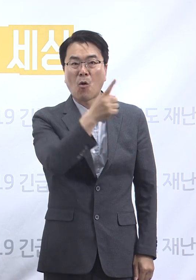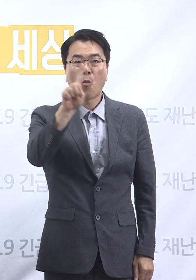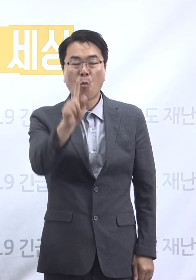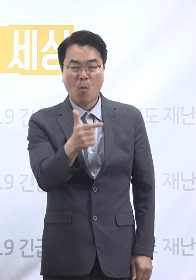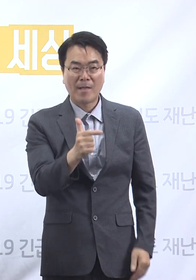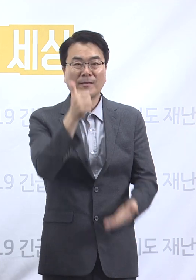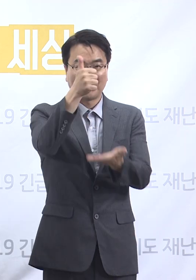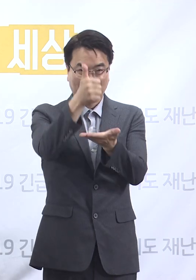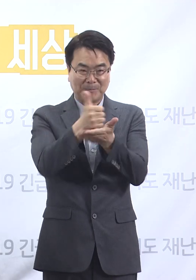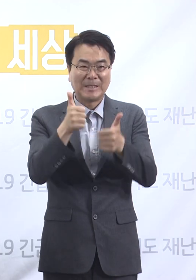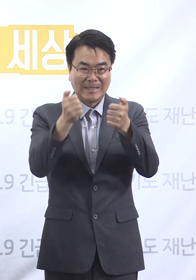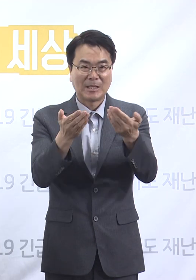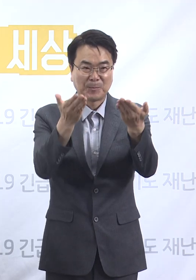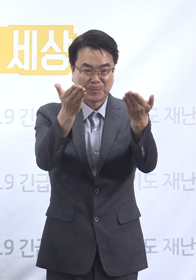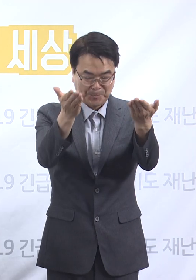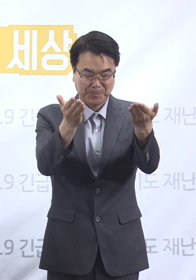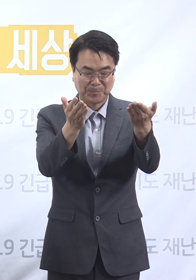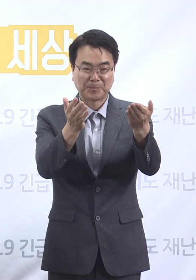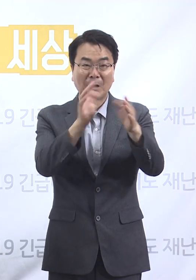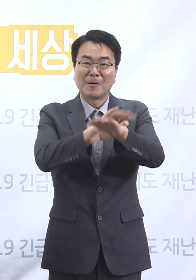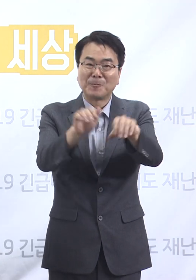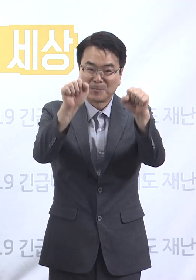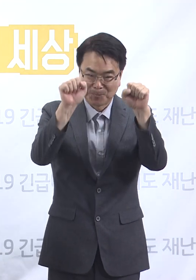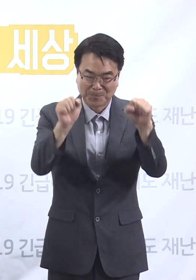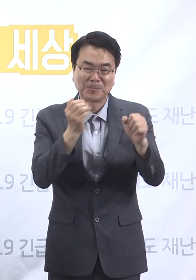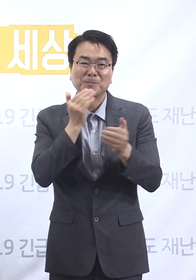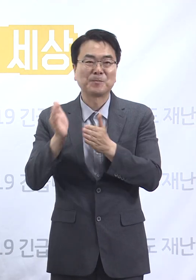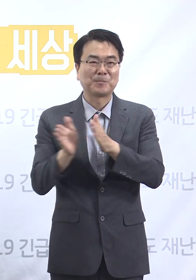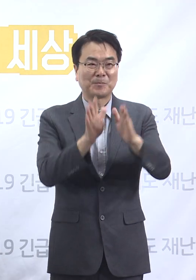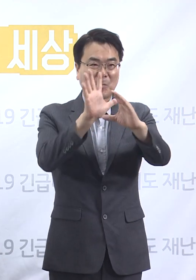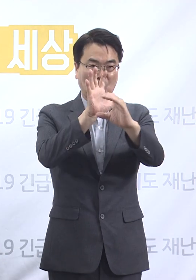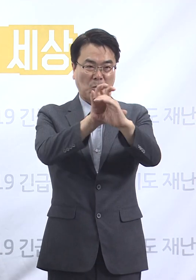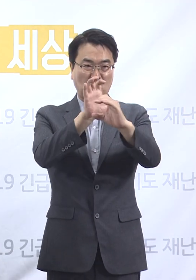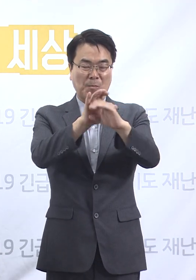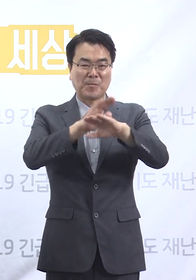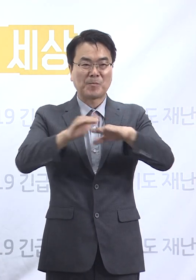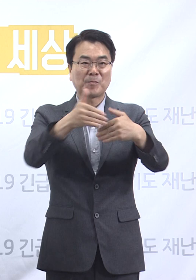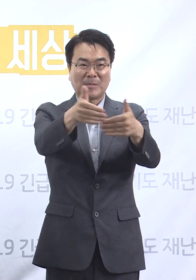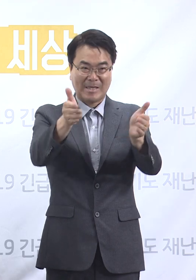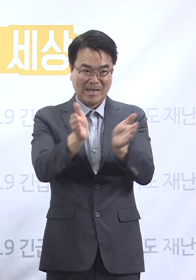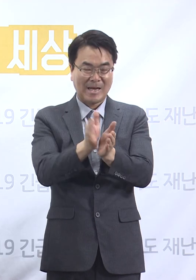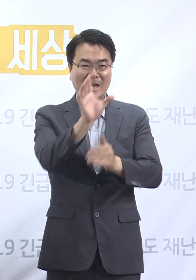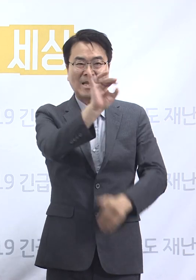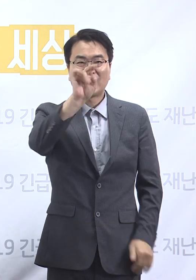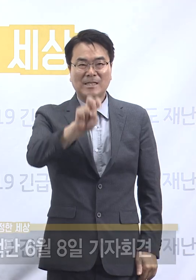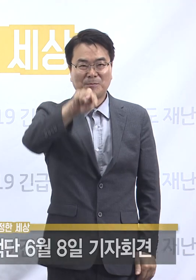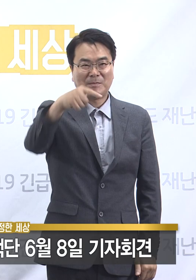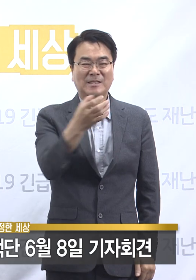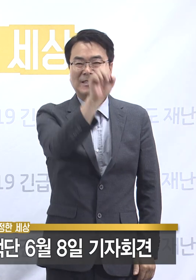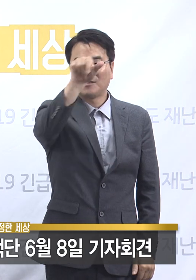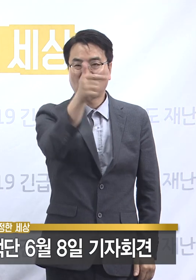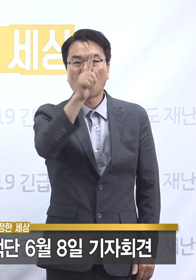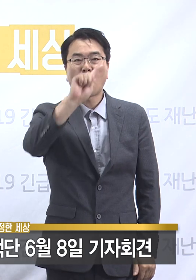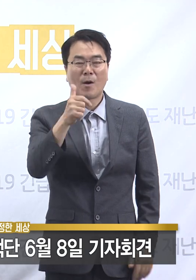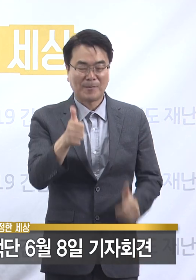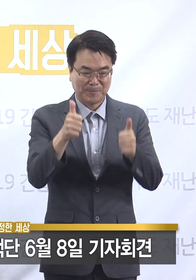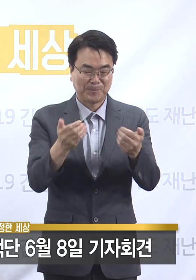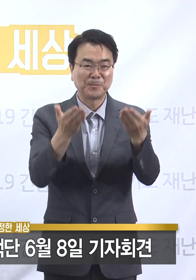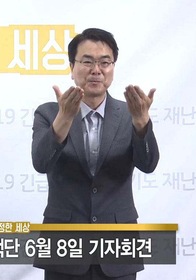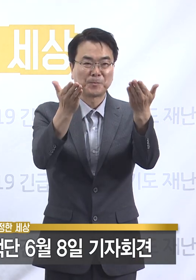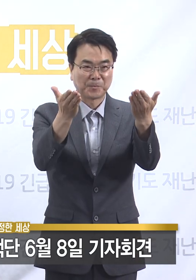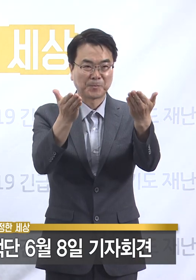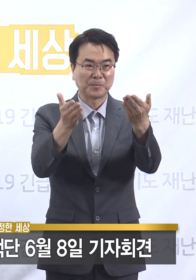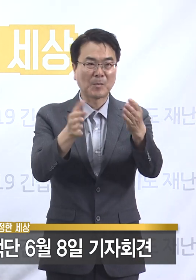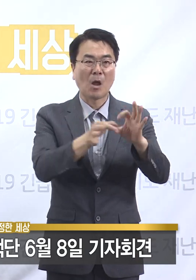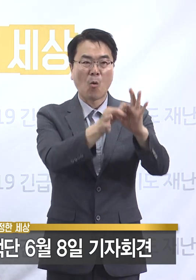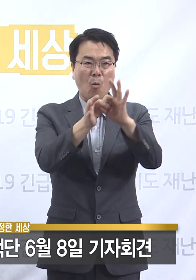안녕하십니까 경기도 코로나19 긴급대책단의 임승관입니다. 6월 8일 월요일 경기도 코로나19 대응 관련